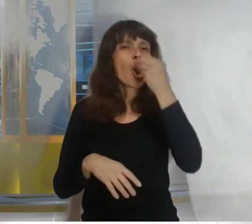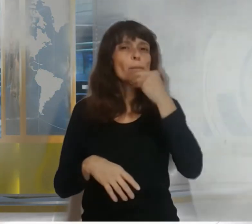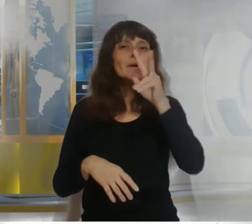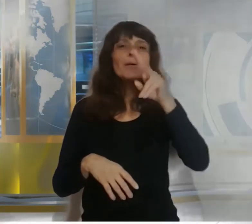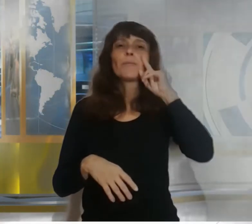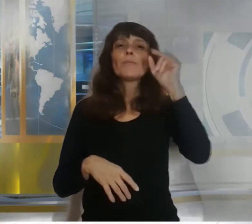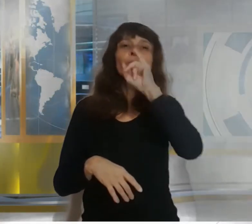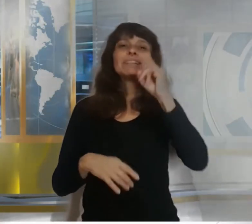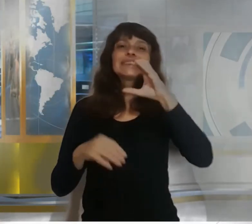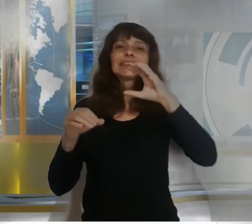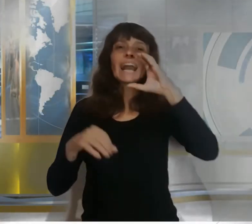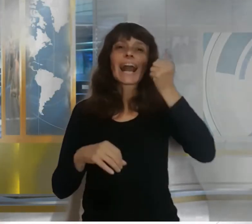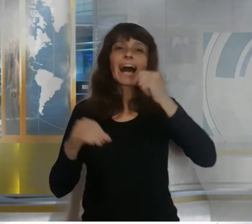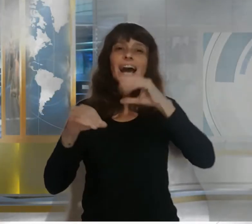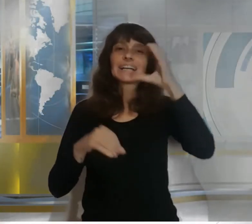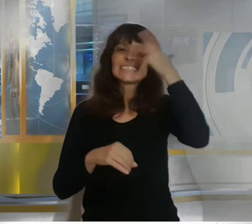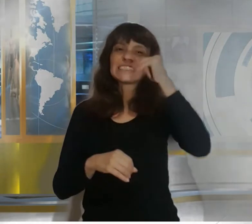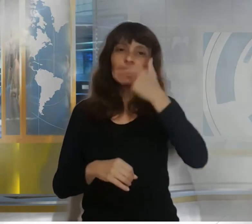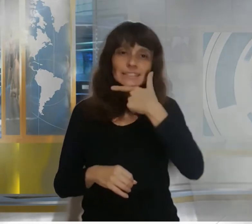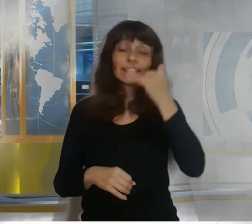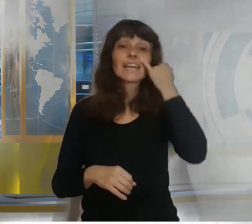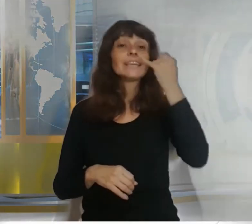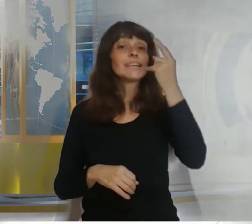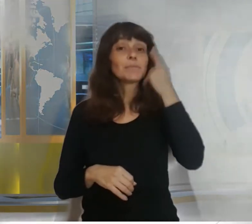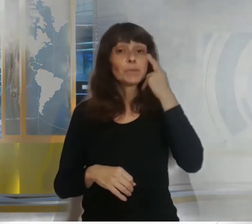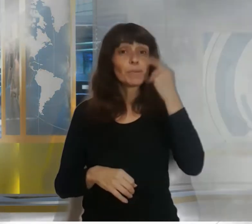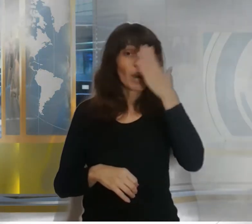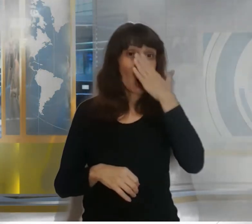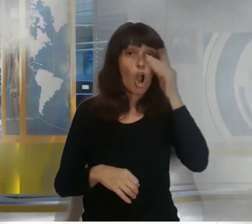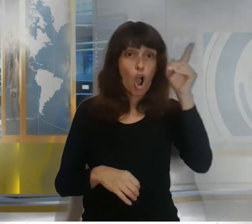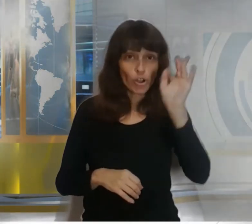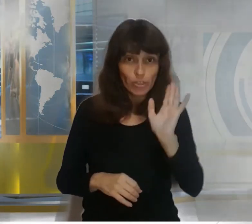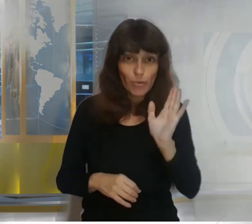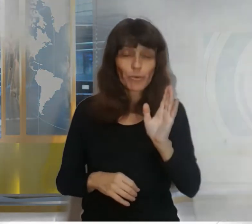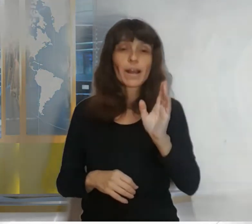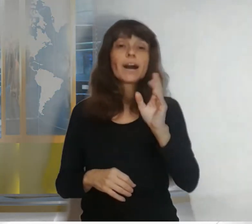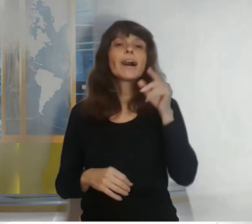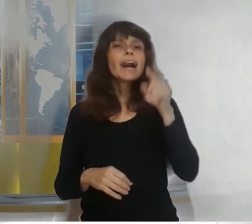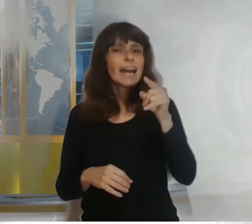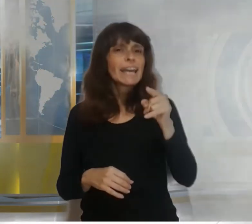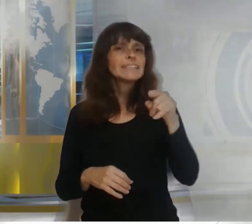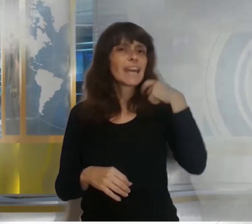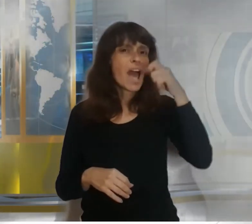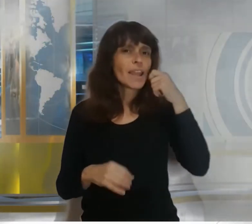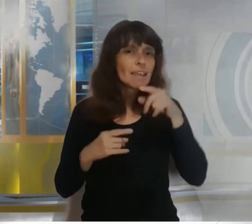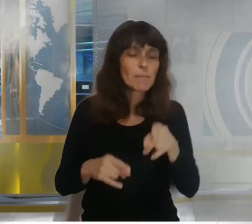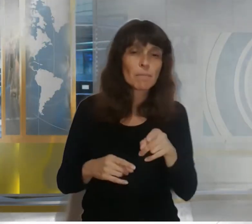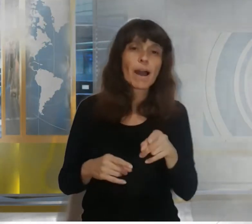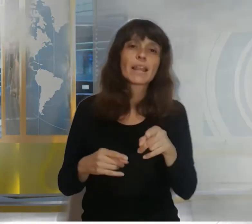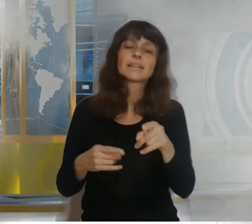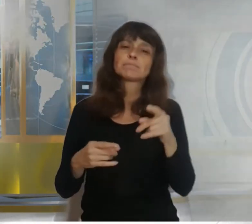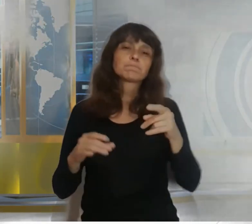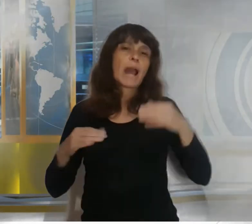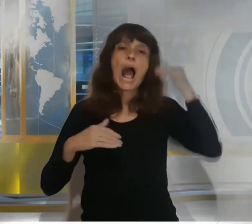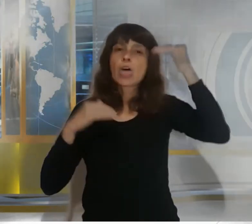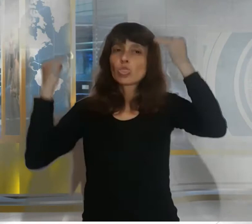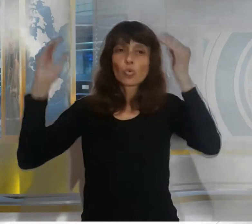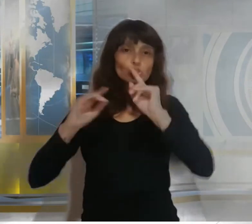norte y en el centro de Córdoba en el caso de este ejemplar por no ser todavía adulto su medida era de unos 50